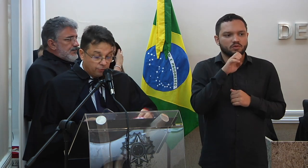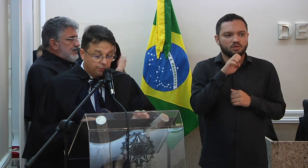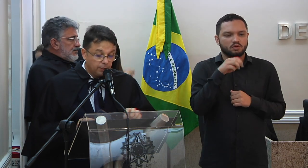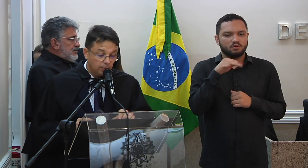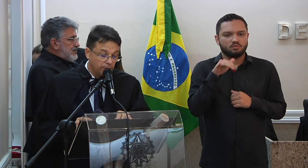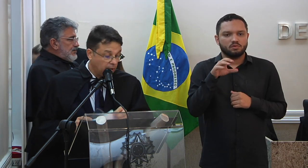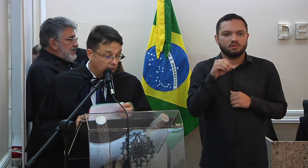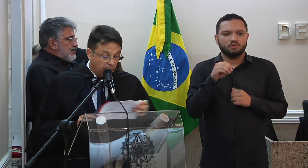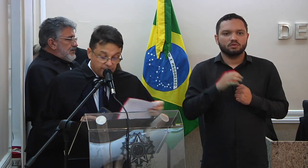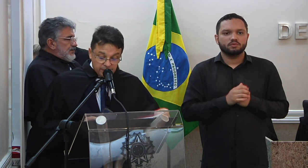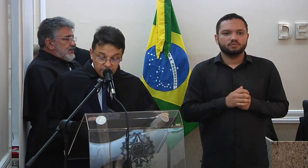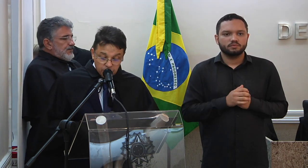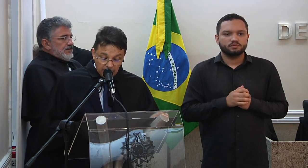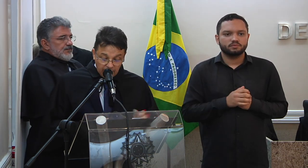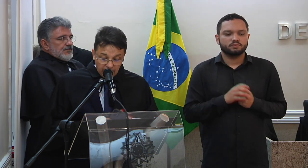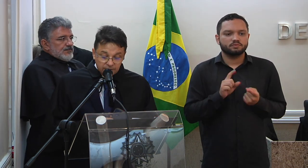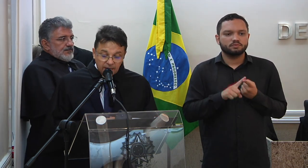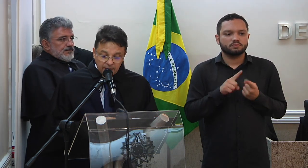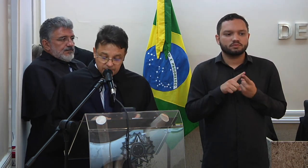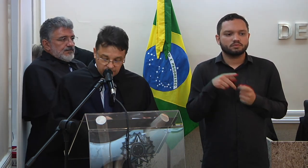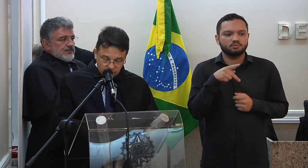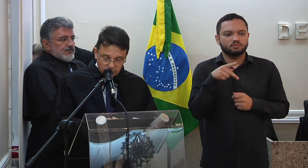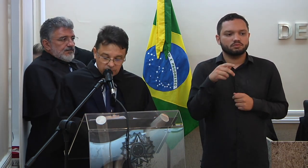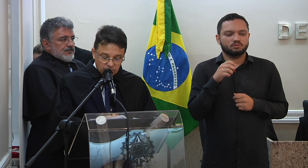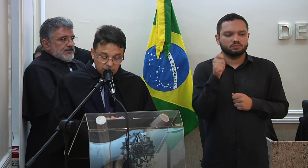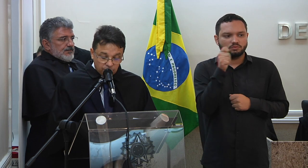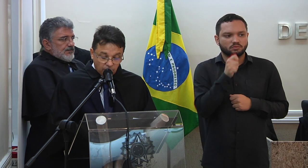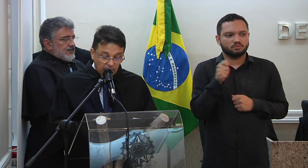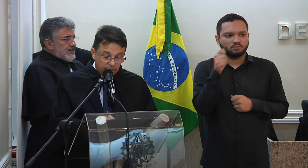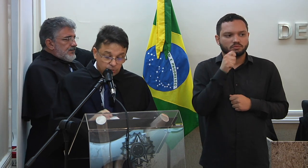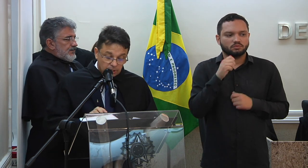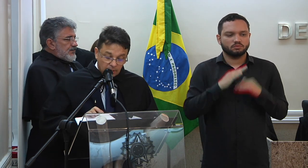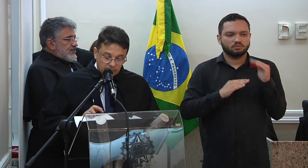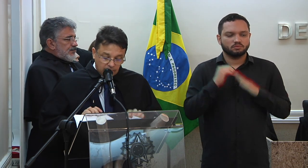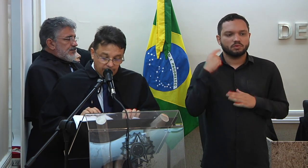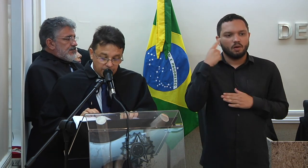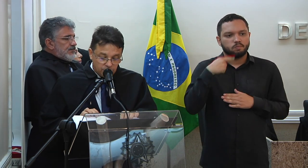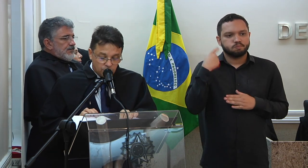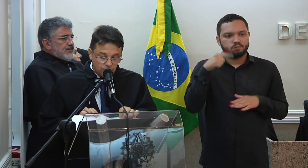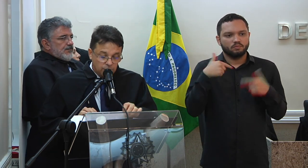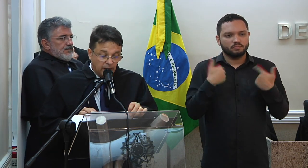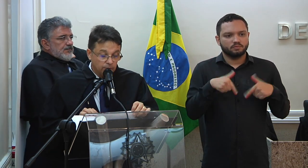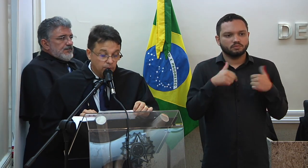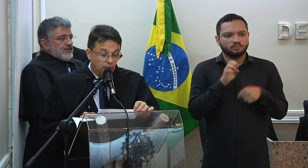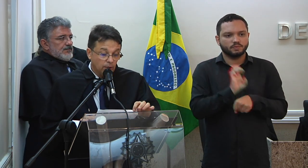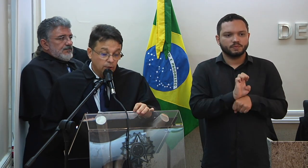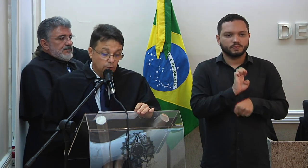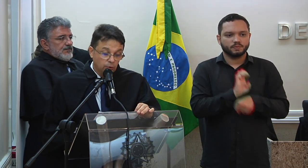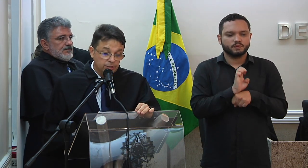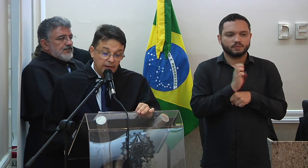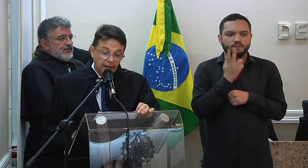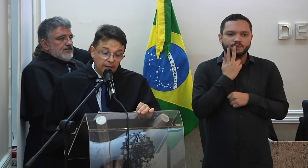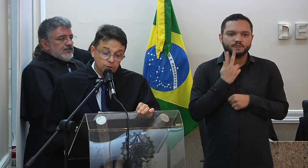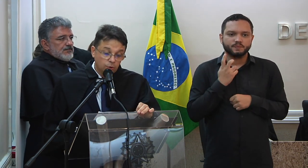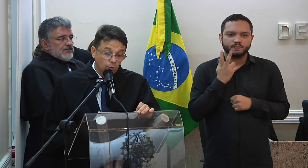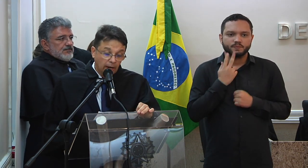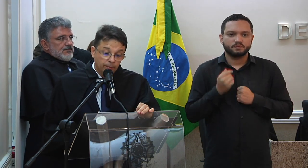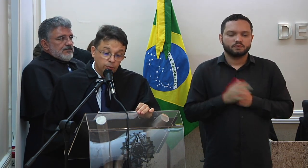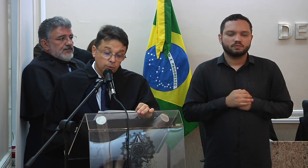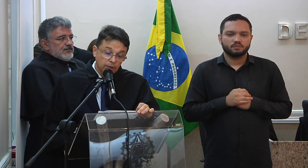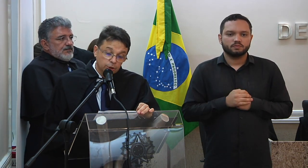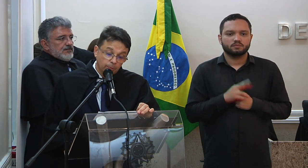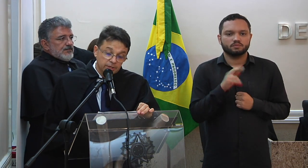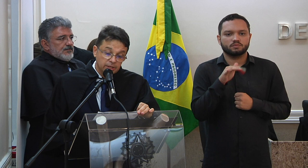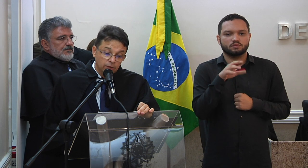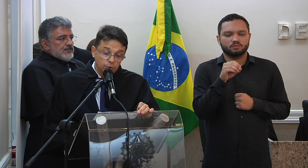Marcelo Piro Filho presidente da ATRACE associação dos advogados trabalhistas do estado do Ceará senhor